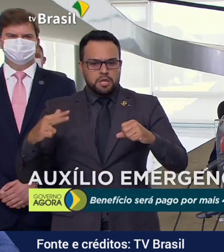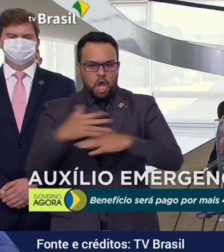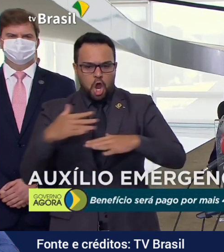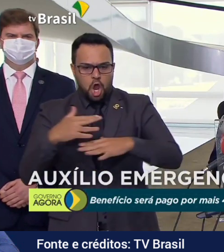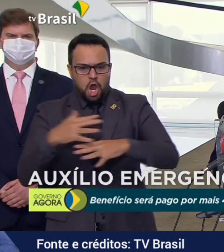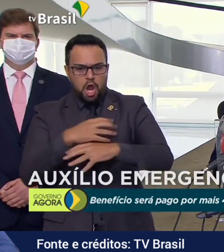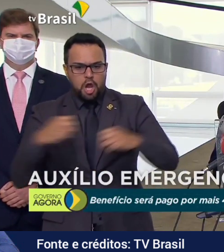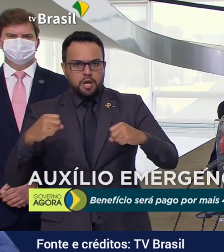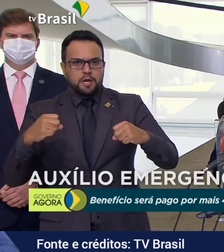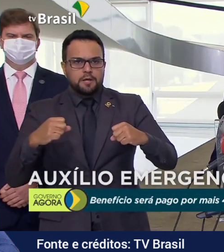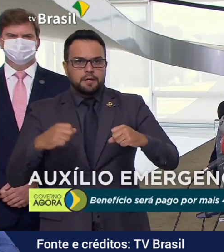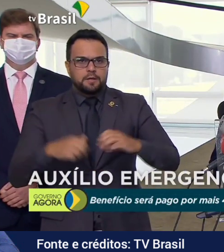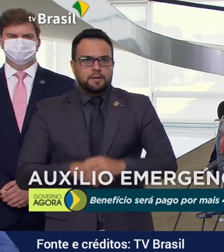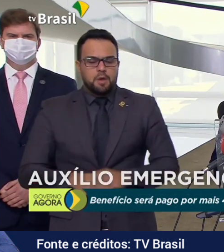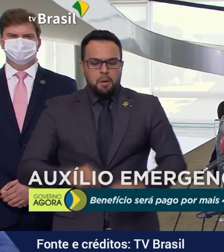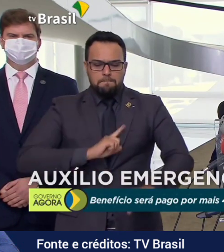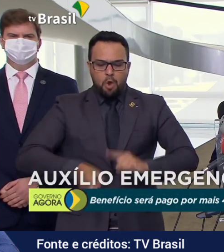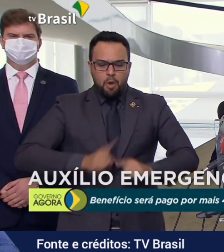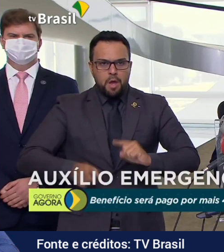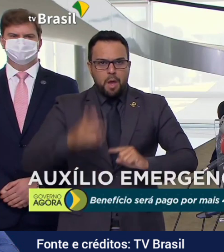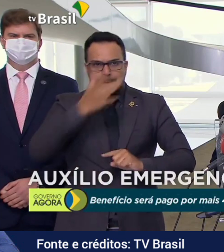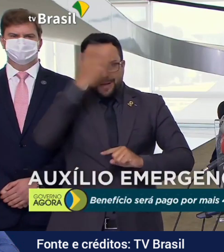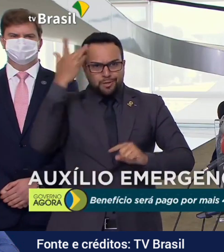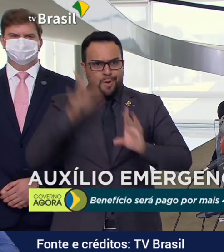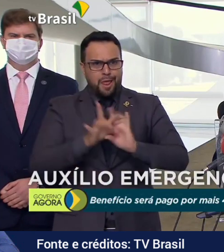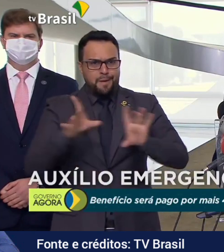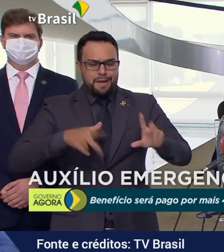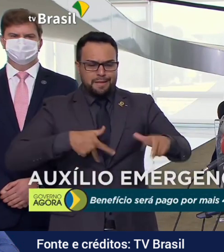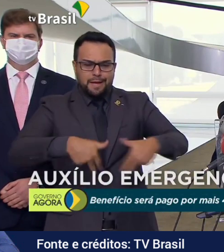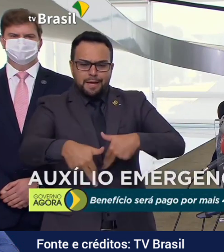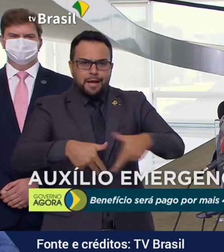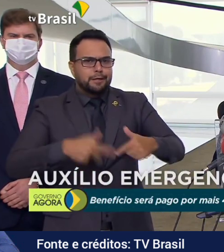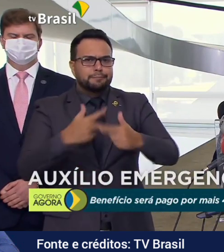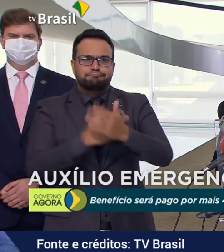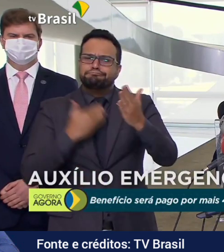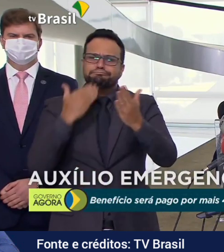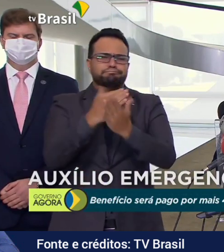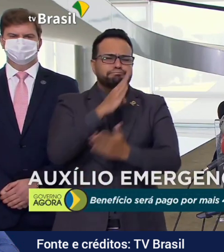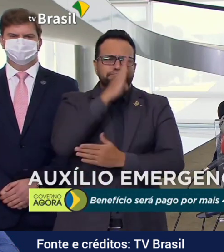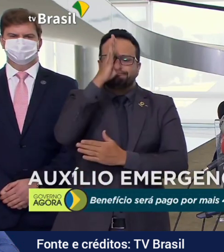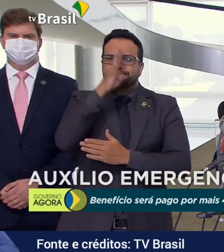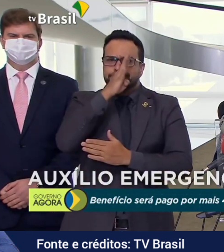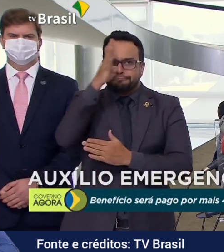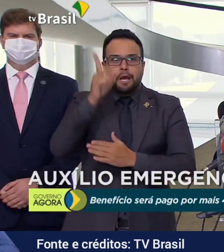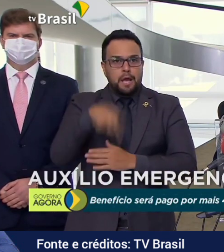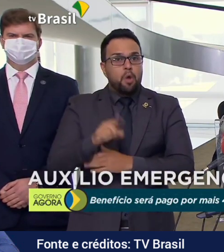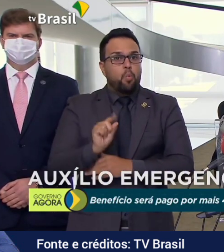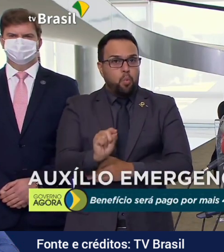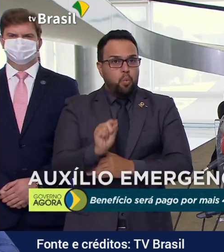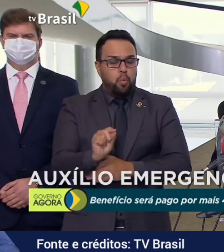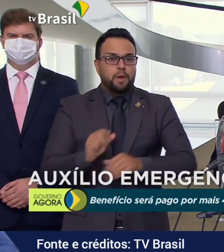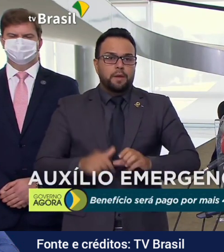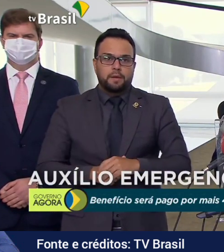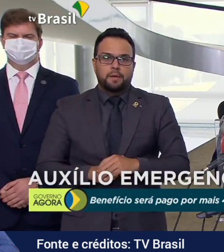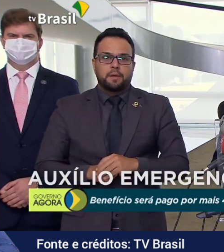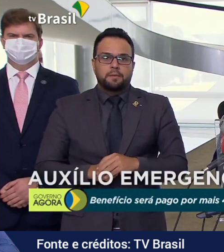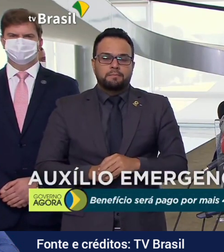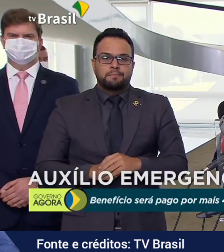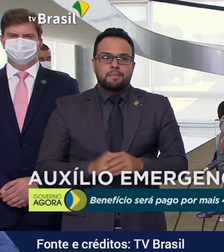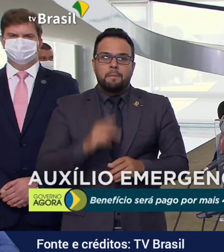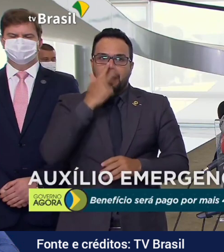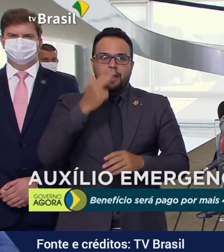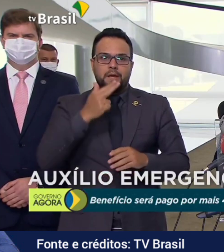do direito de ir e vir, extrapola em muito até mesmo o estado de sítio.